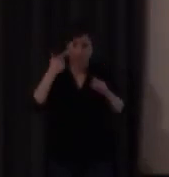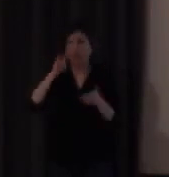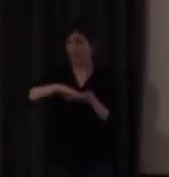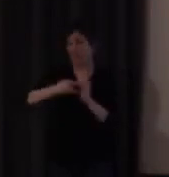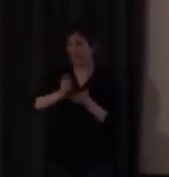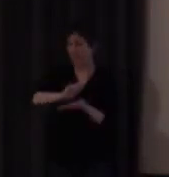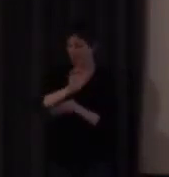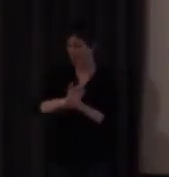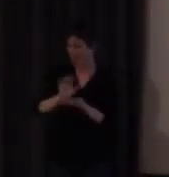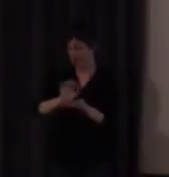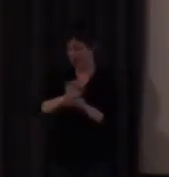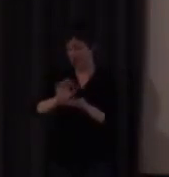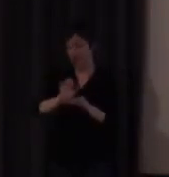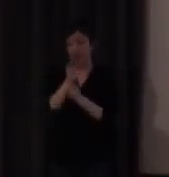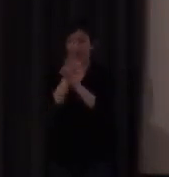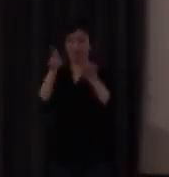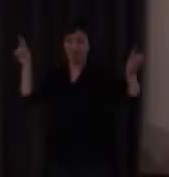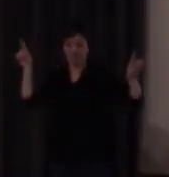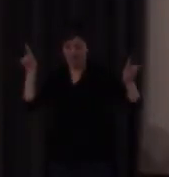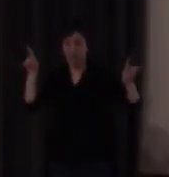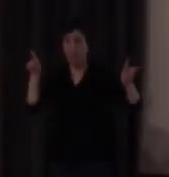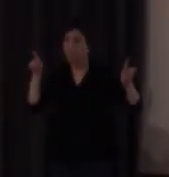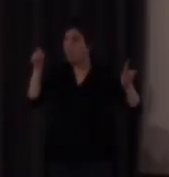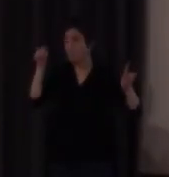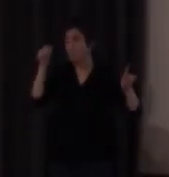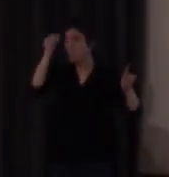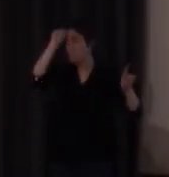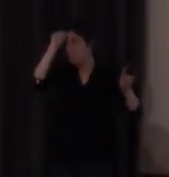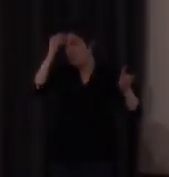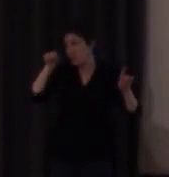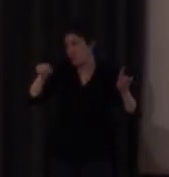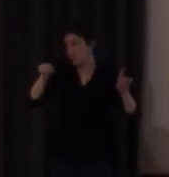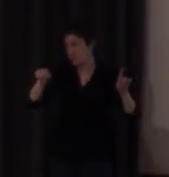se diferencia y creo que en parte la clave de su